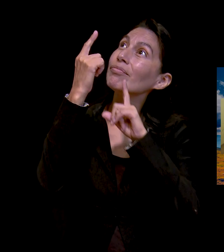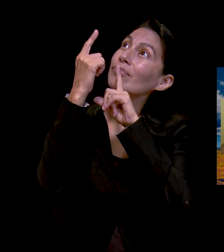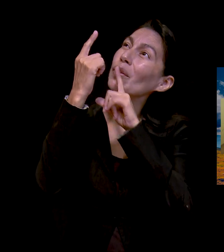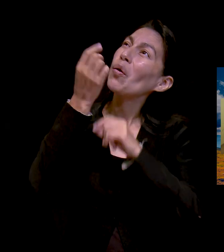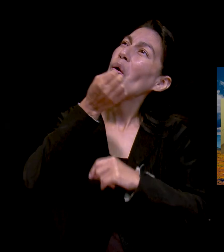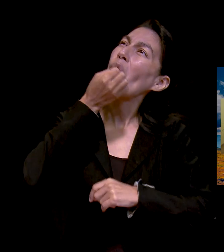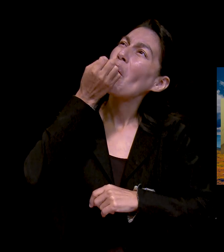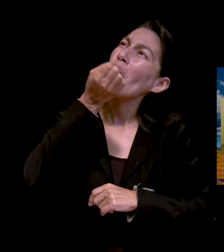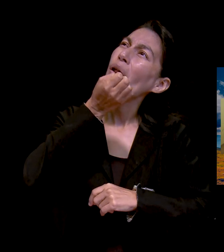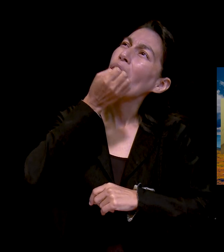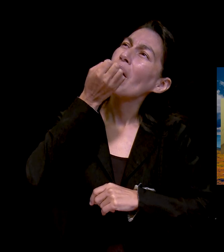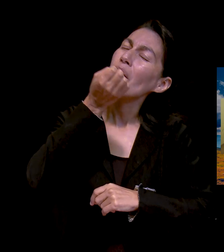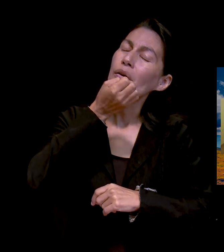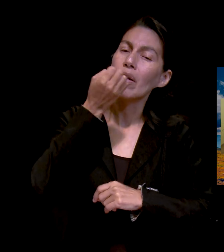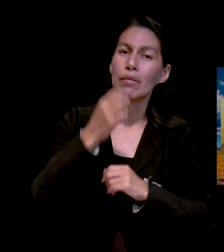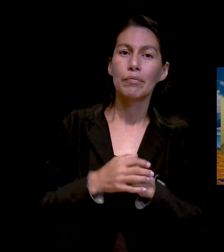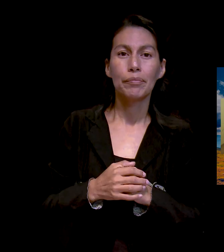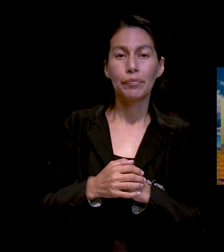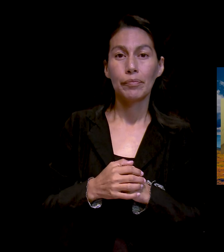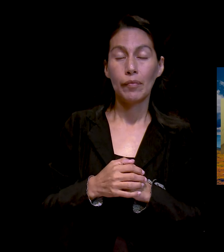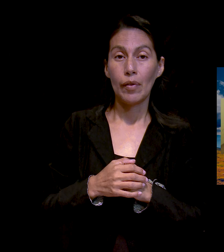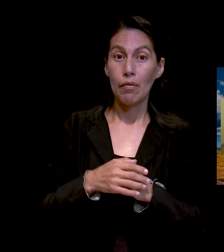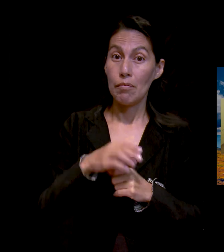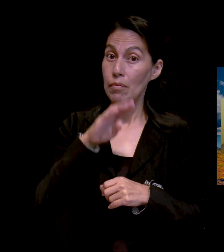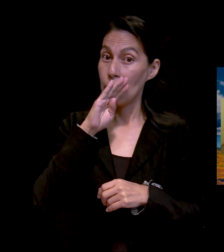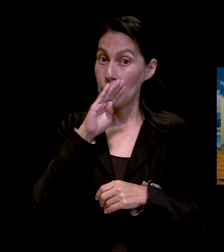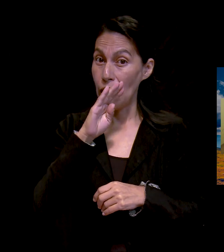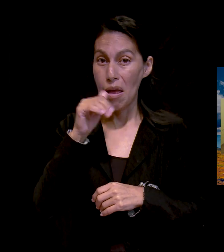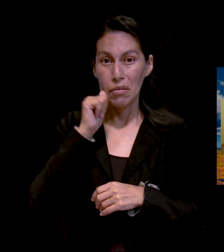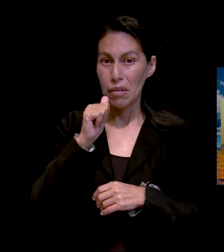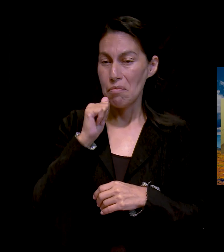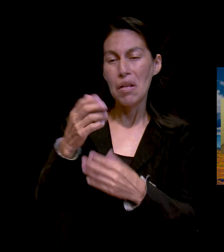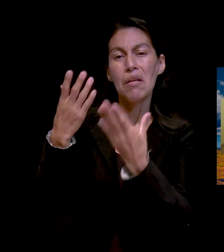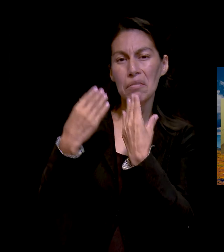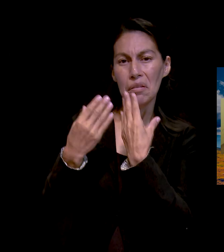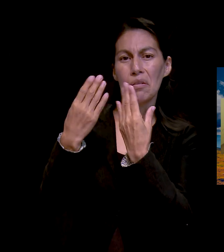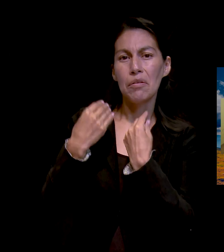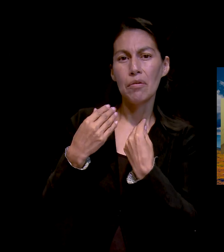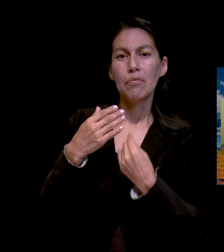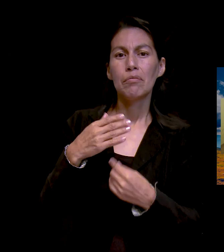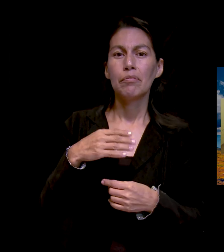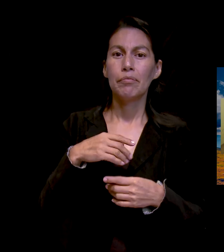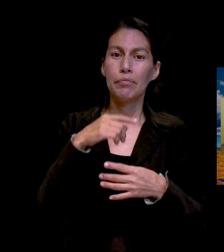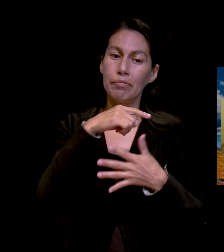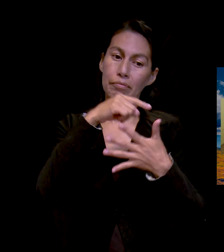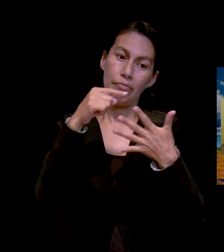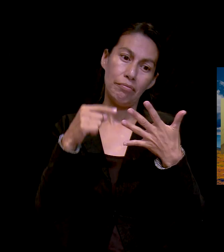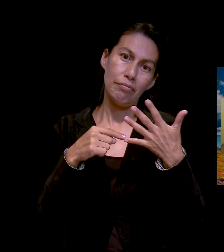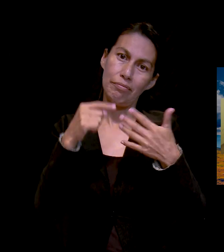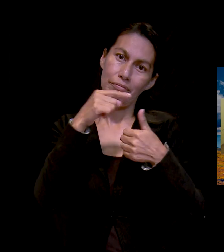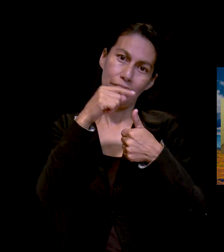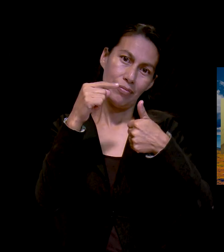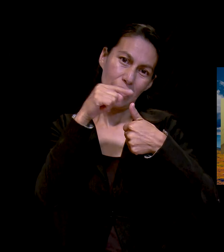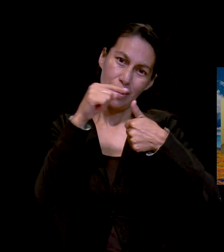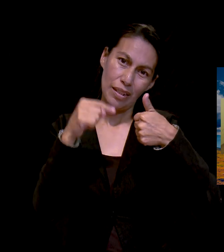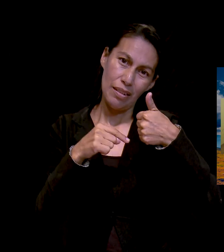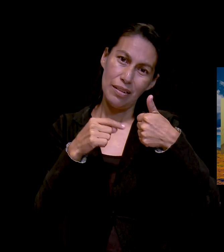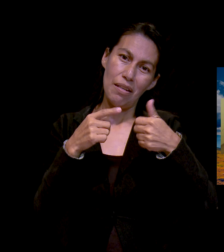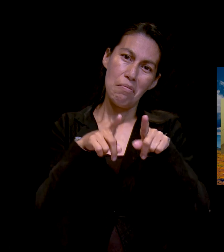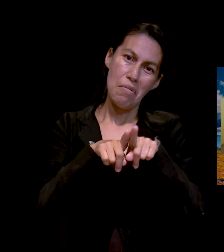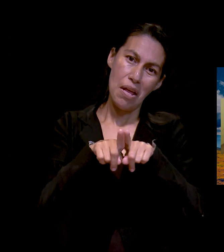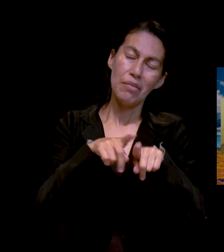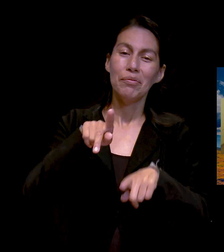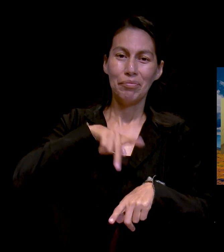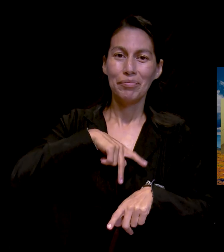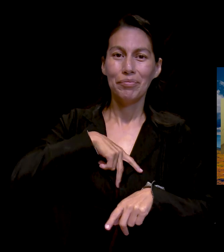ella siempre nos inculcó eso a mis hermanos y a mí, ¿no? Entonces, pues eso